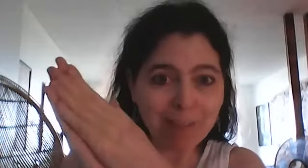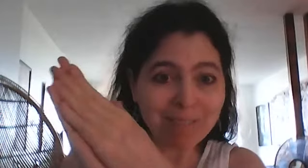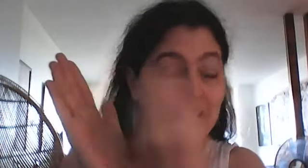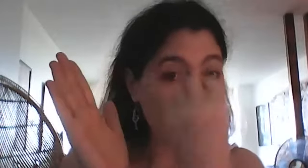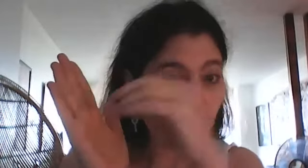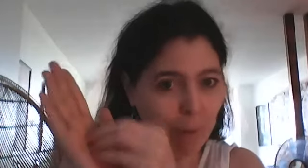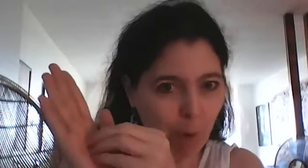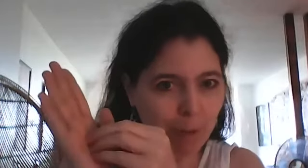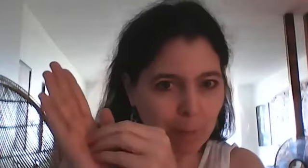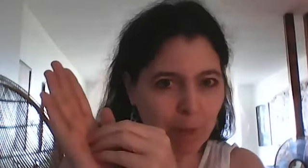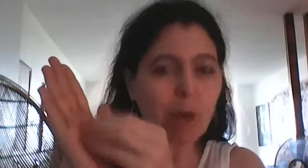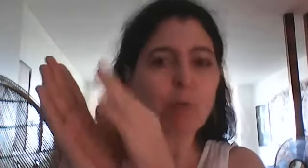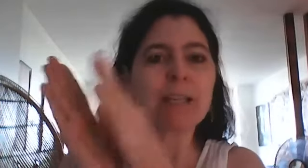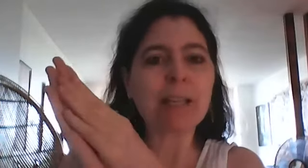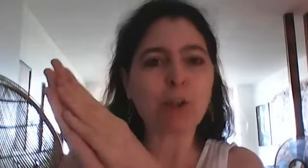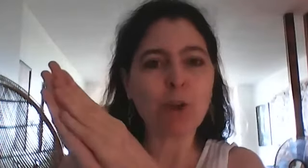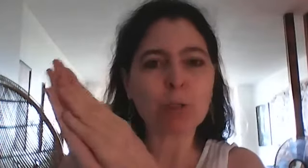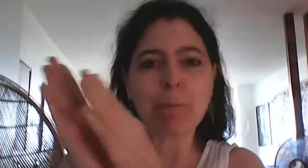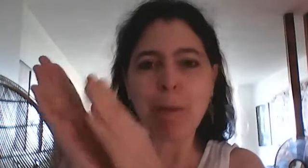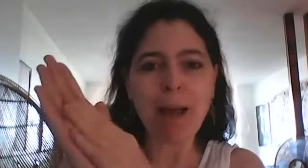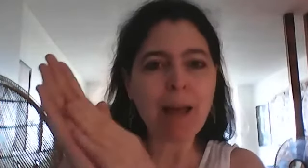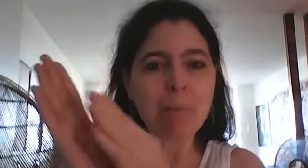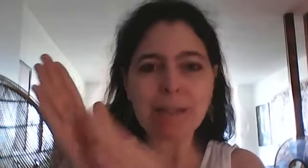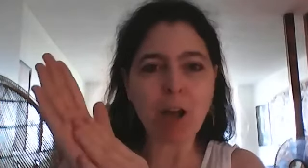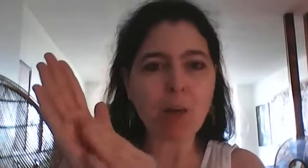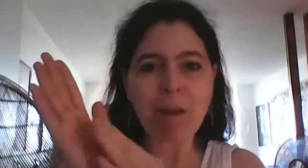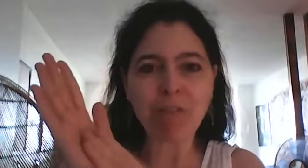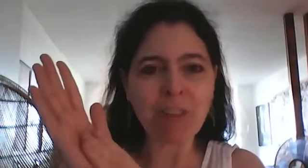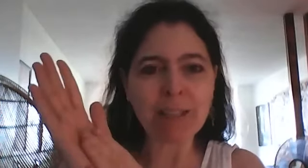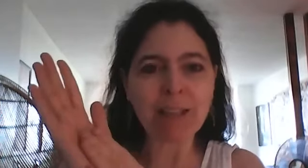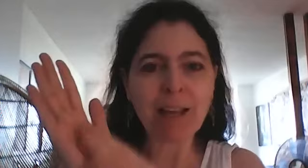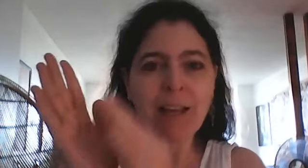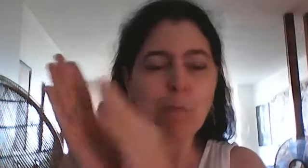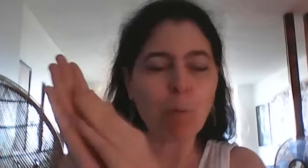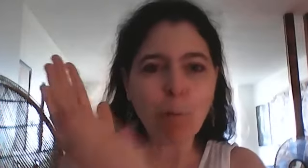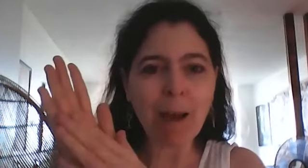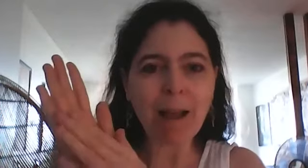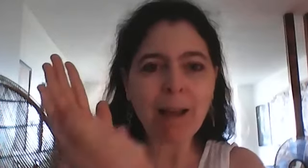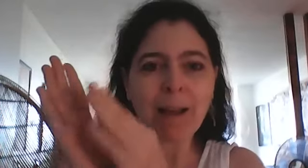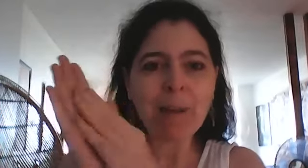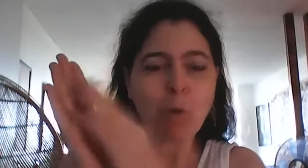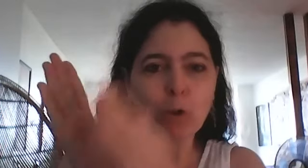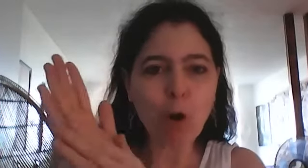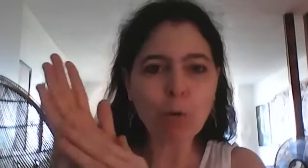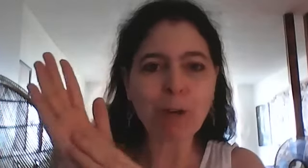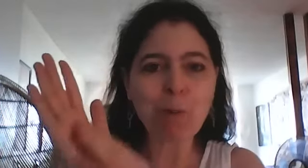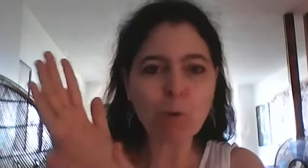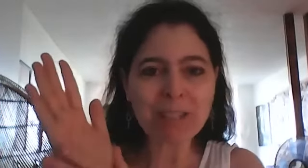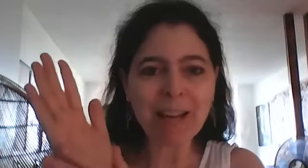si je me le fais à moi même ou c'est quelqu'un d'autre ma mère ma soeur ma fille mon beau-père mon oncle mon cousin